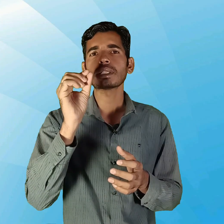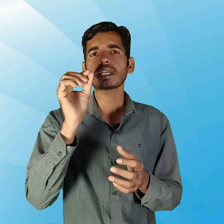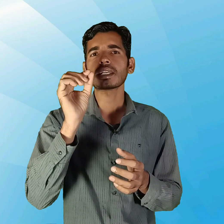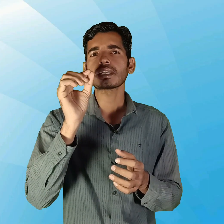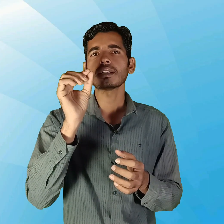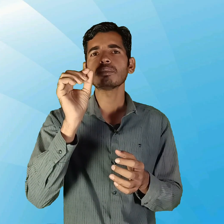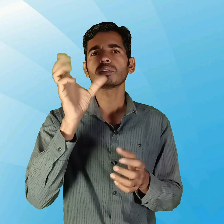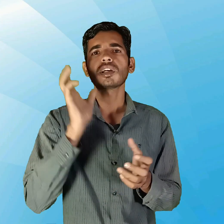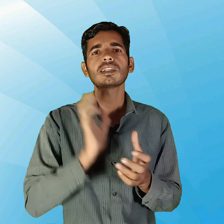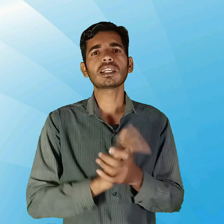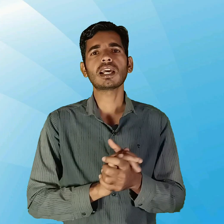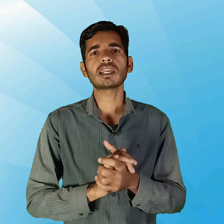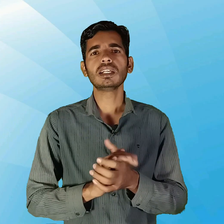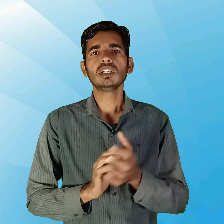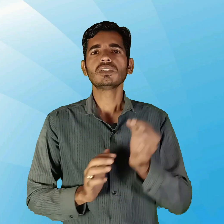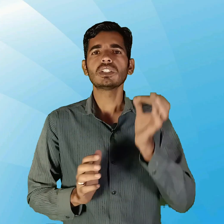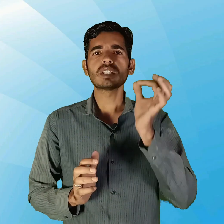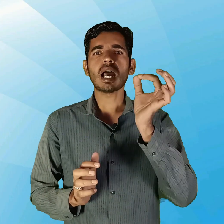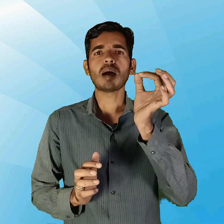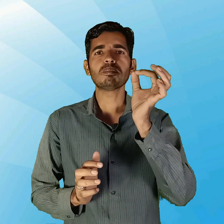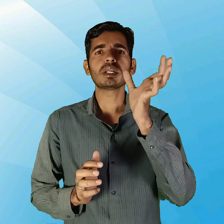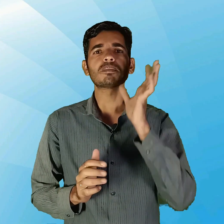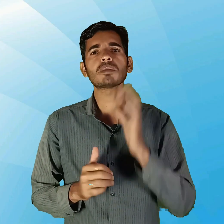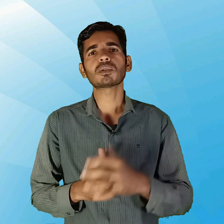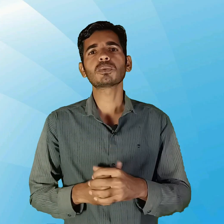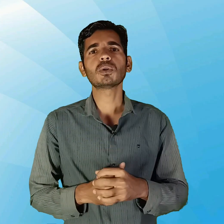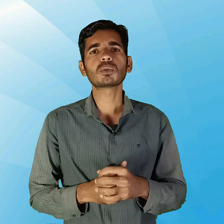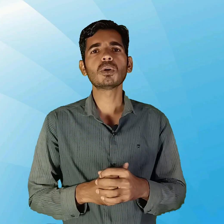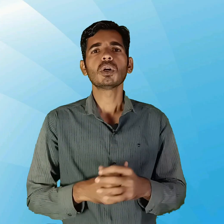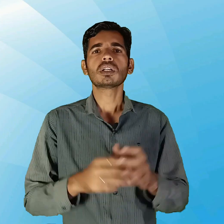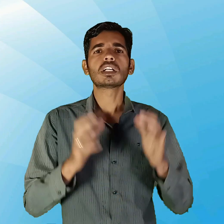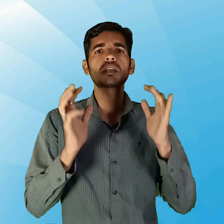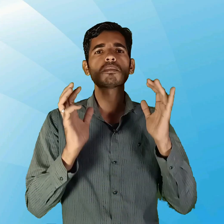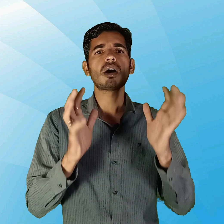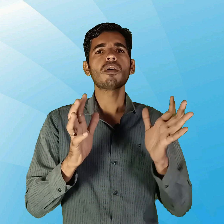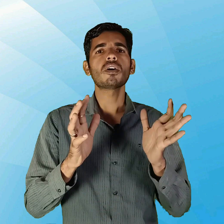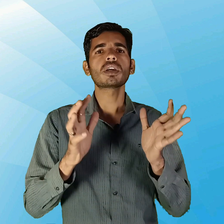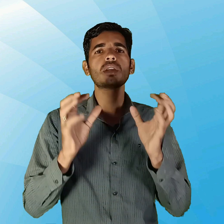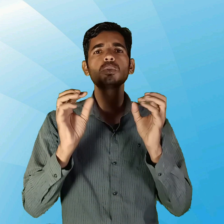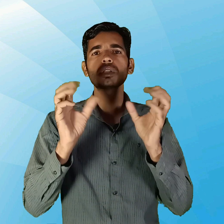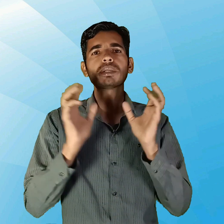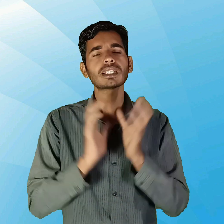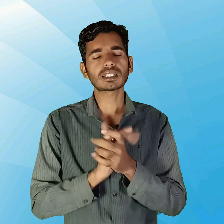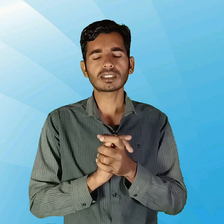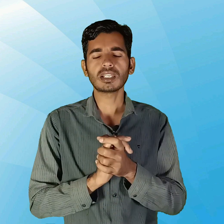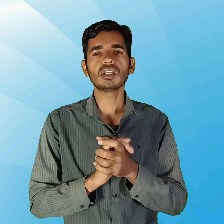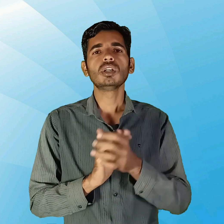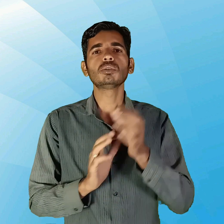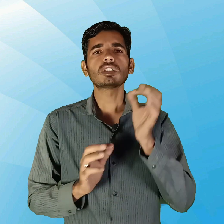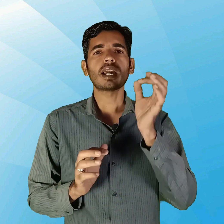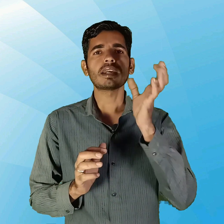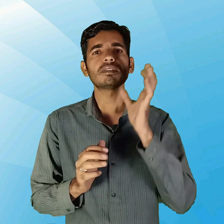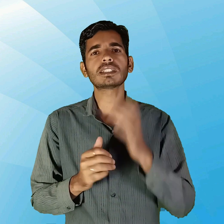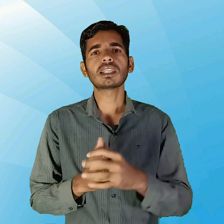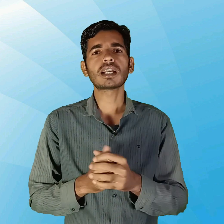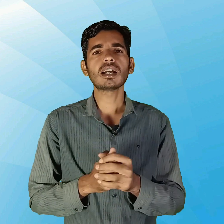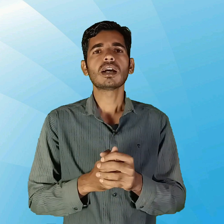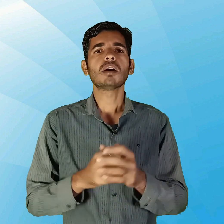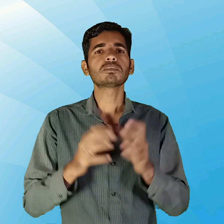बचाने के लिए हम वो तरीके लाये हैं जिससे आप भी अपने पसू को गर्म हवाव या लू से बचा सकते हैं तो क्या है वह तरीका हम